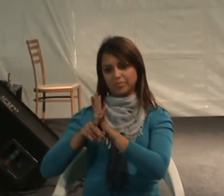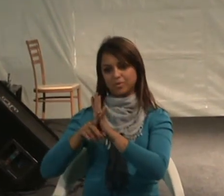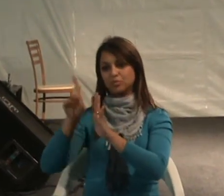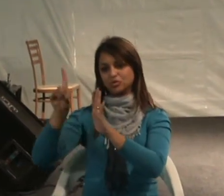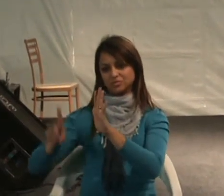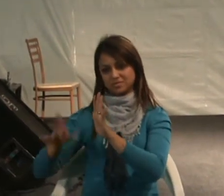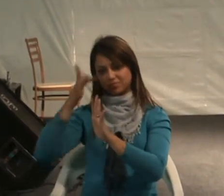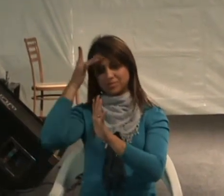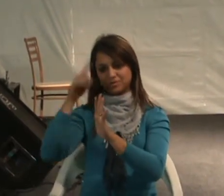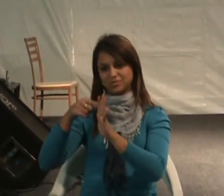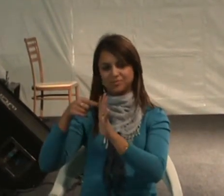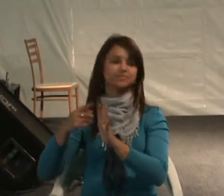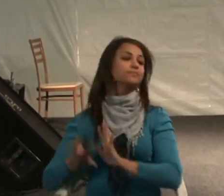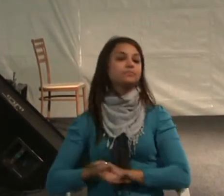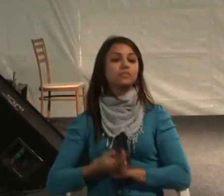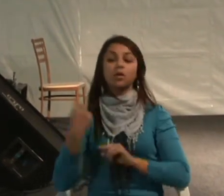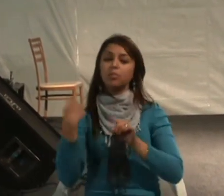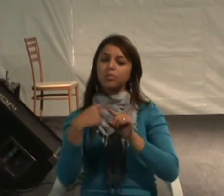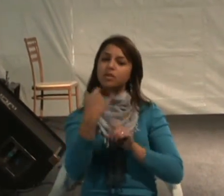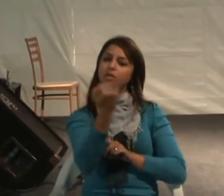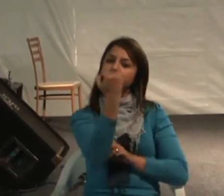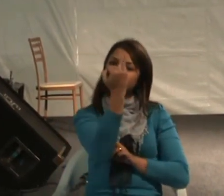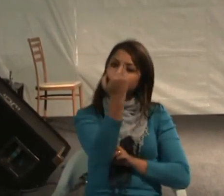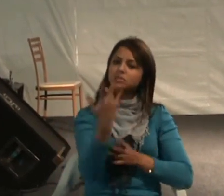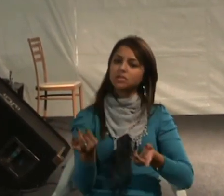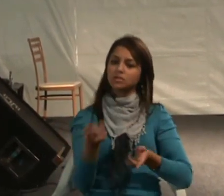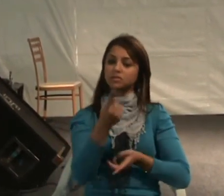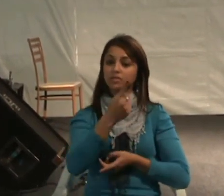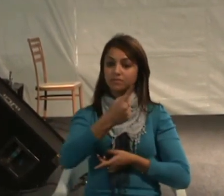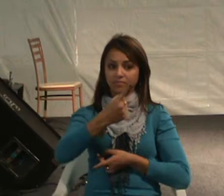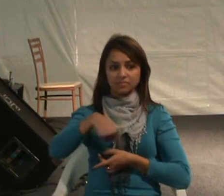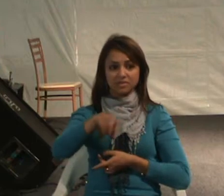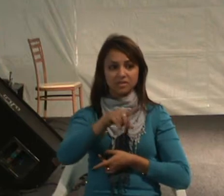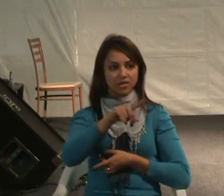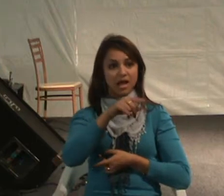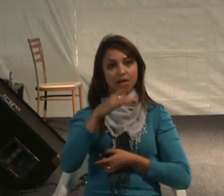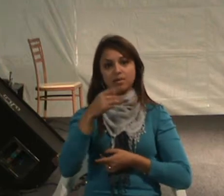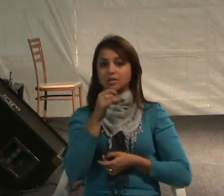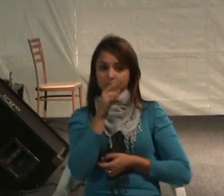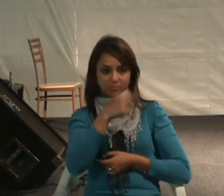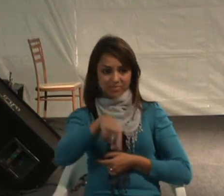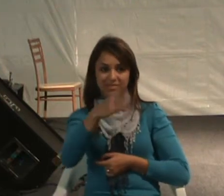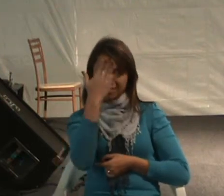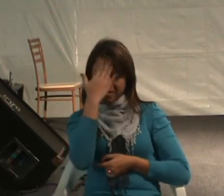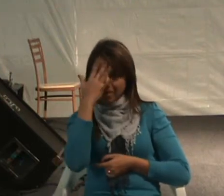isso é importante? Porque, vocês concordam comigo, que ninguém sabe o dia de amanhã.